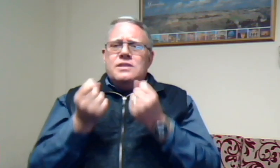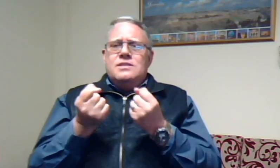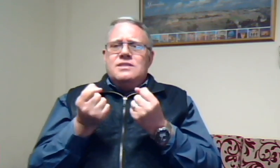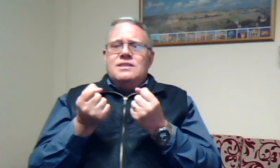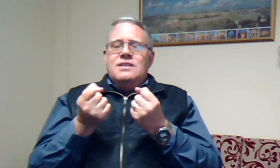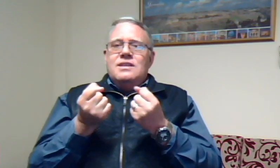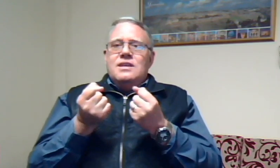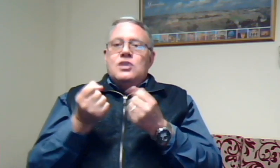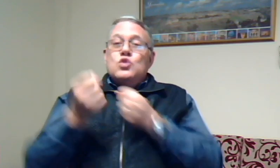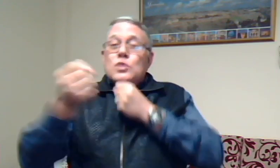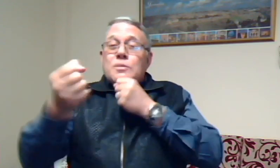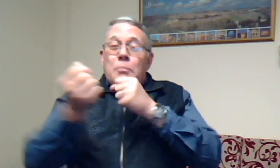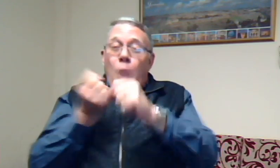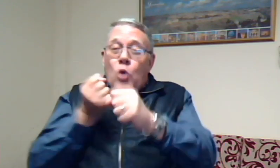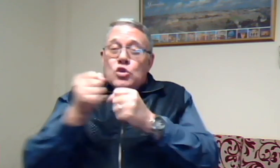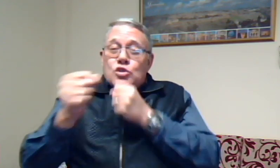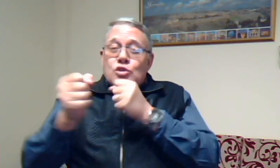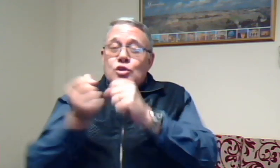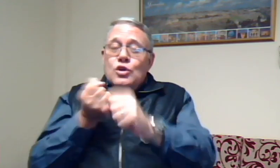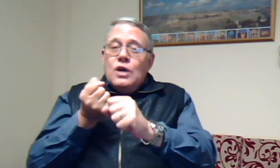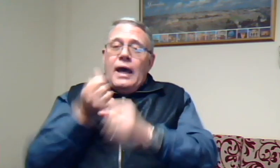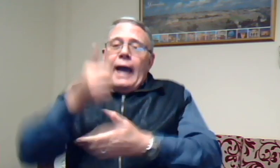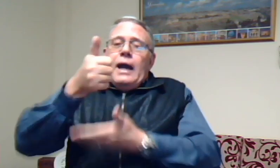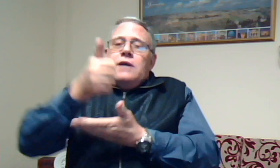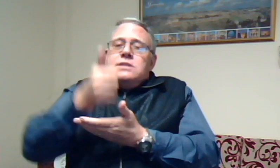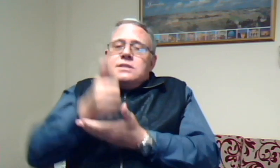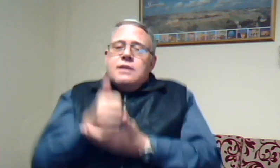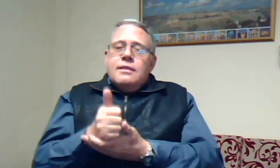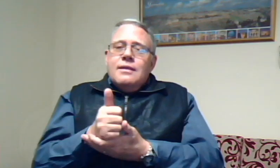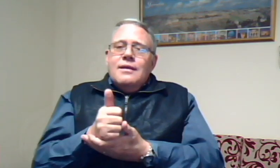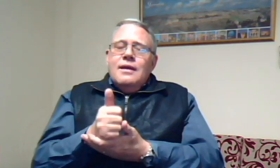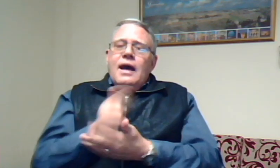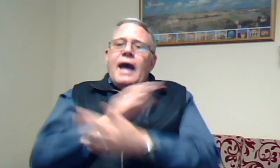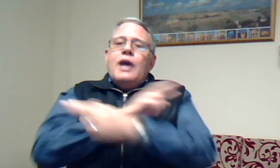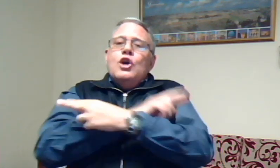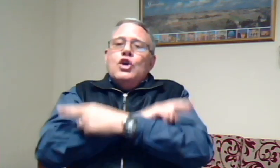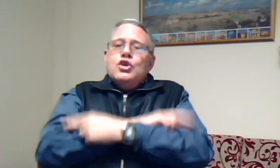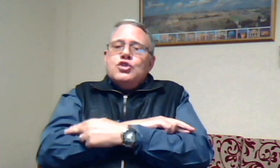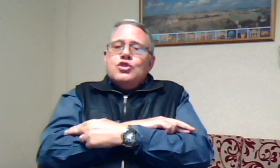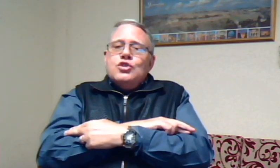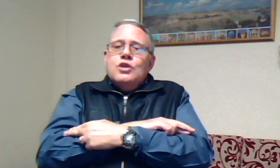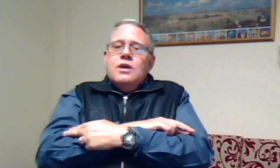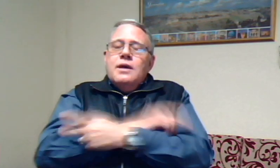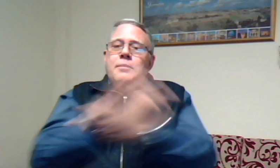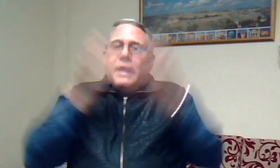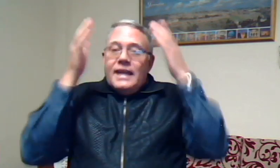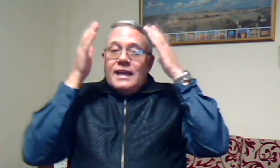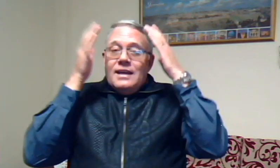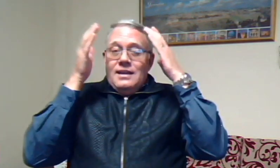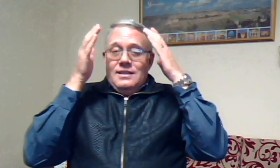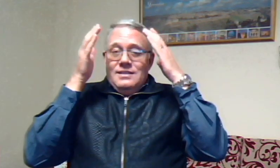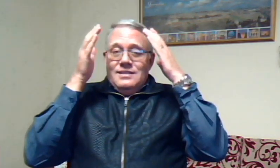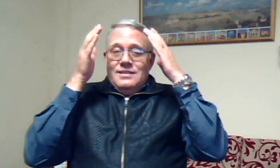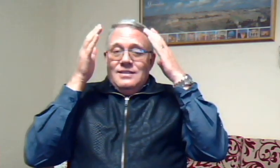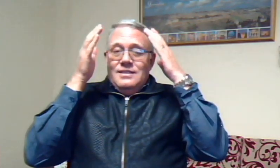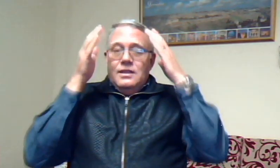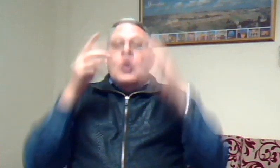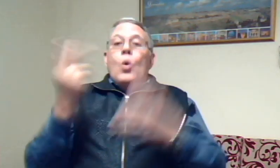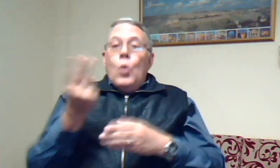soos pops ek gaan sit ek rus by die Heere ook